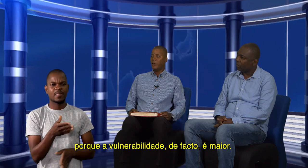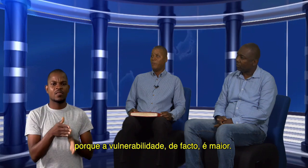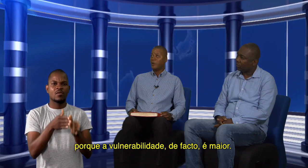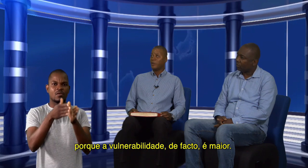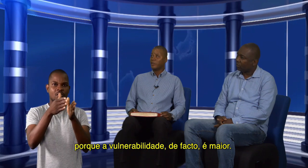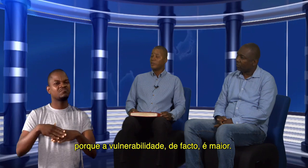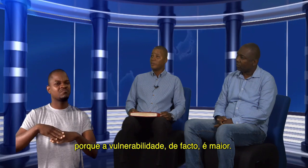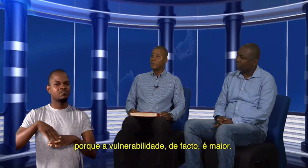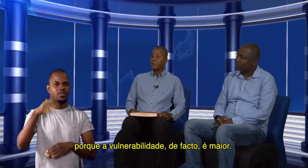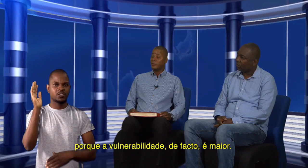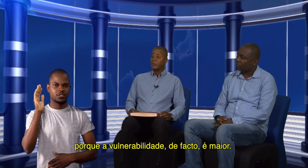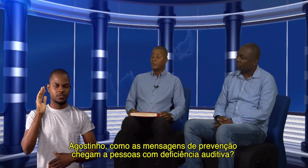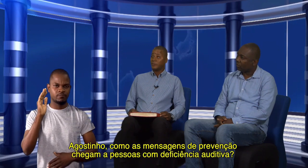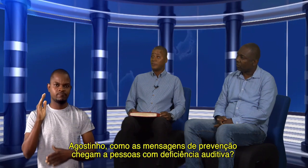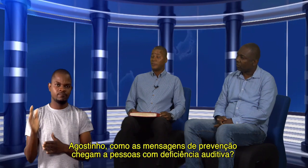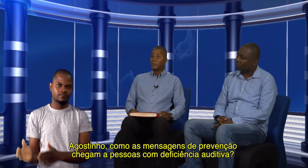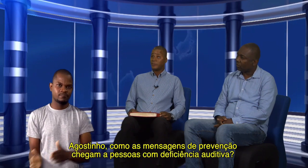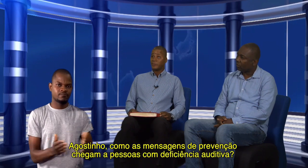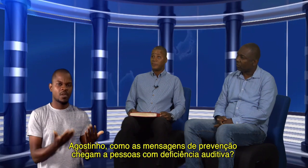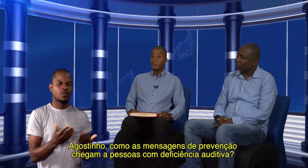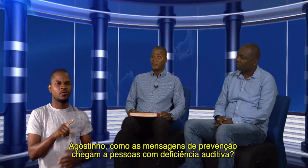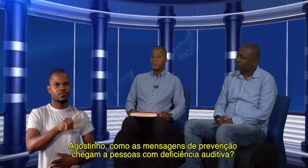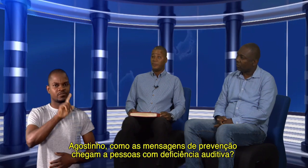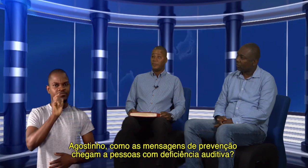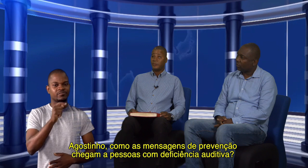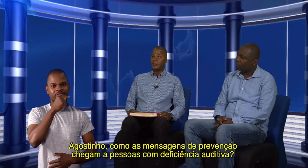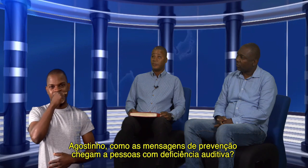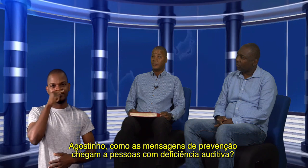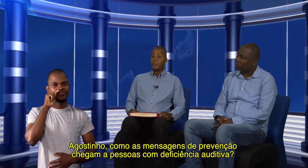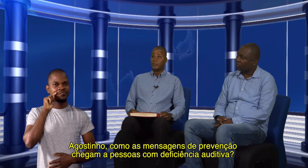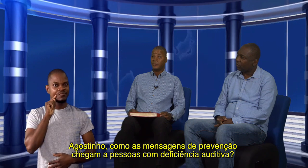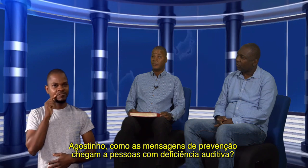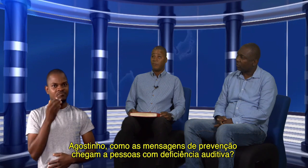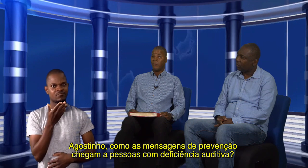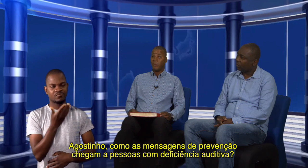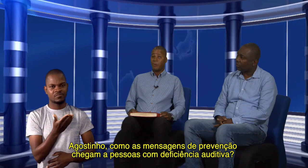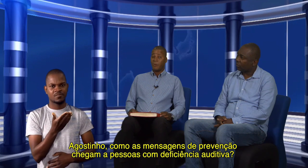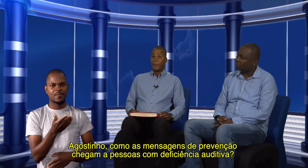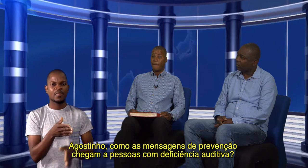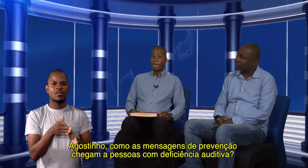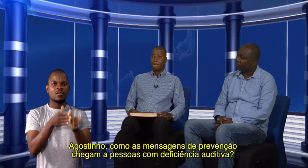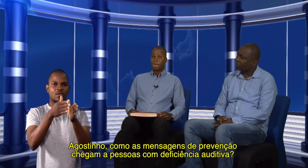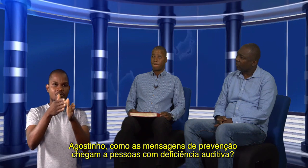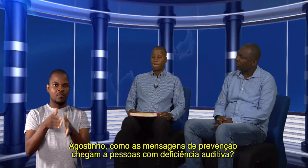é maior. Exato. Agostinho, as pessoas com deficiência auditiva...